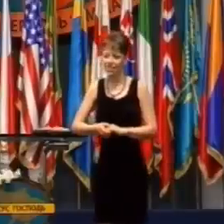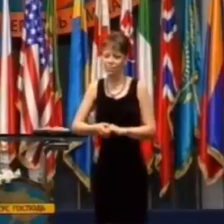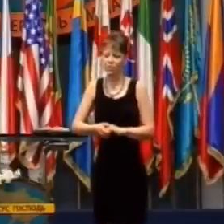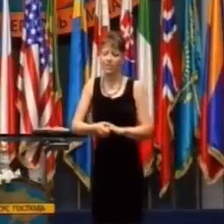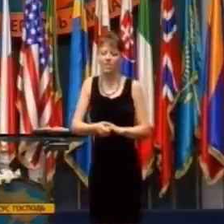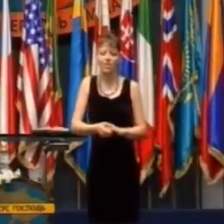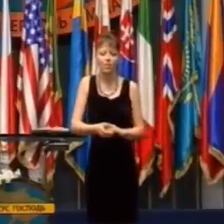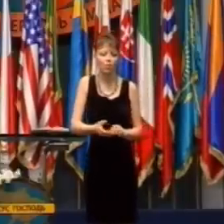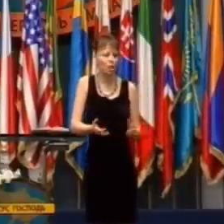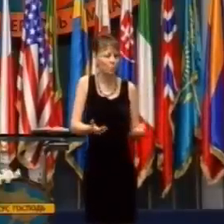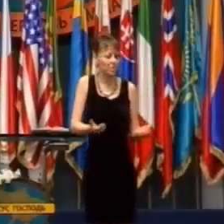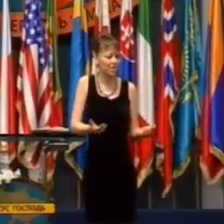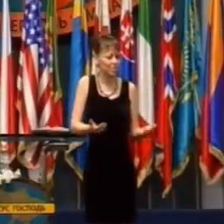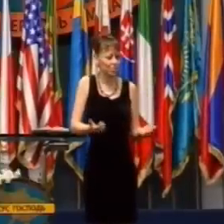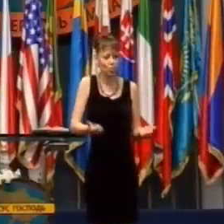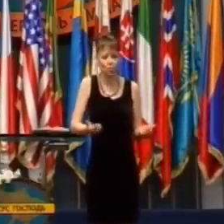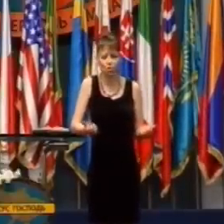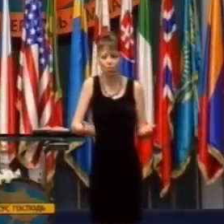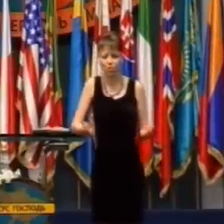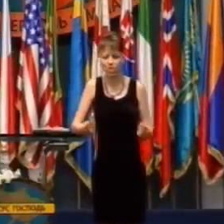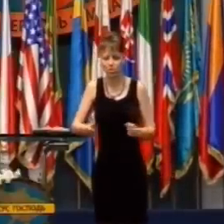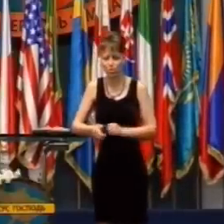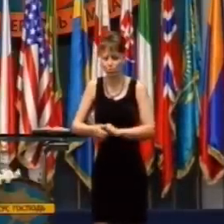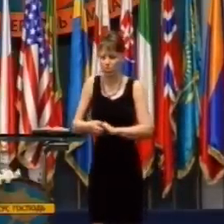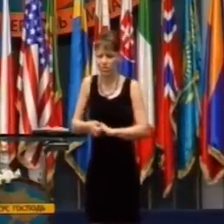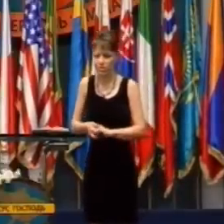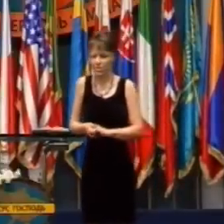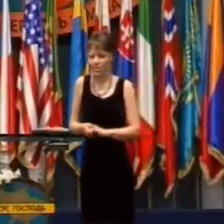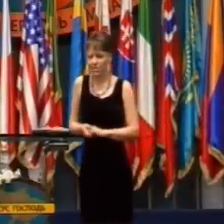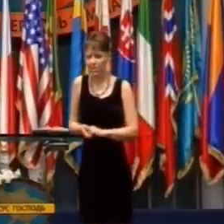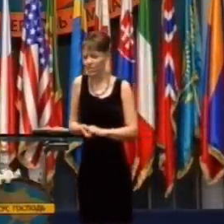Najprv mi musia vysvetliť, čo tým vlastne mienia.